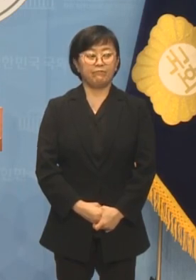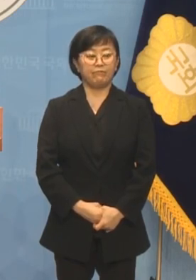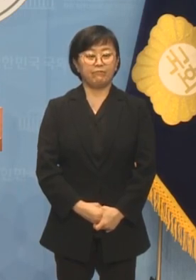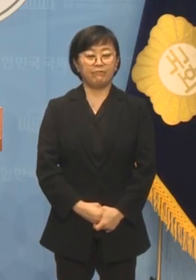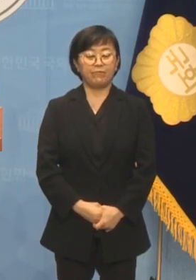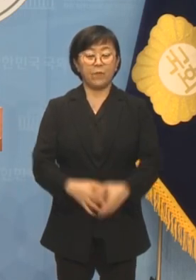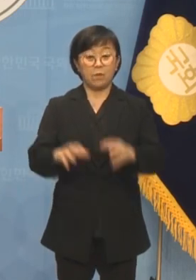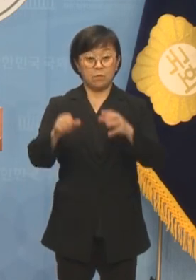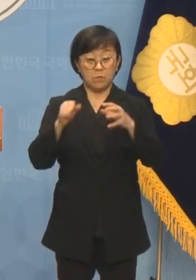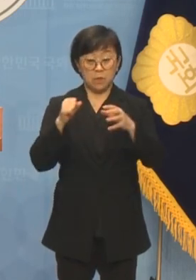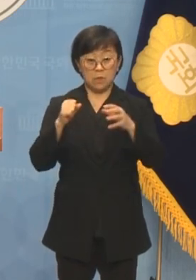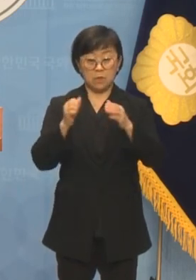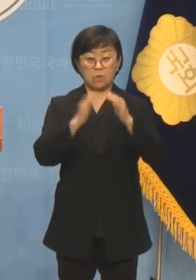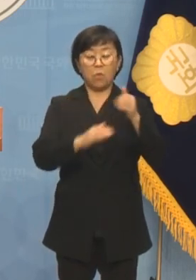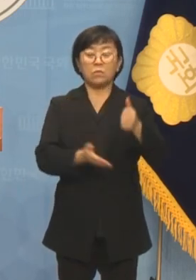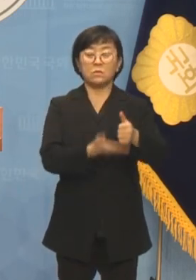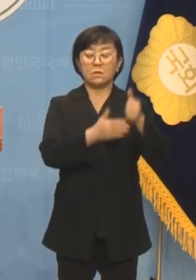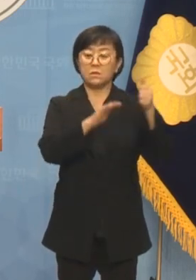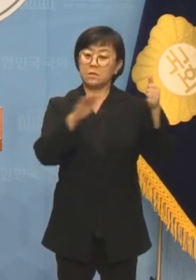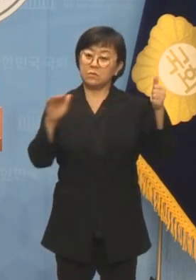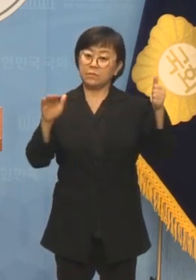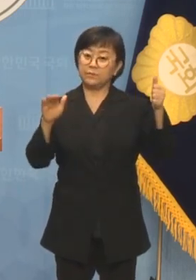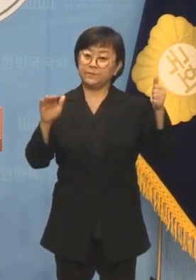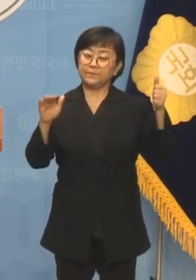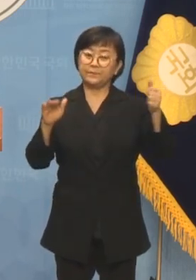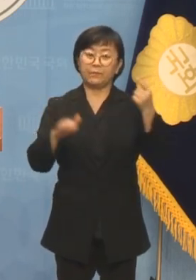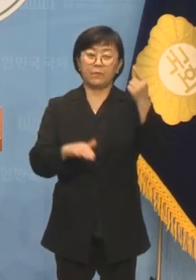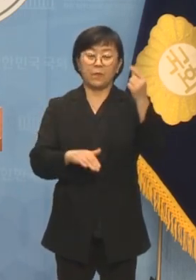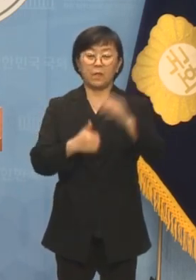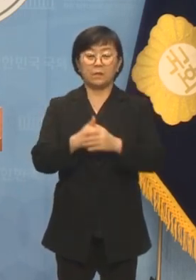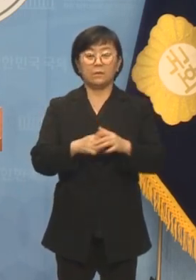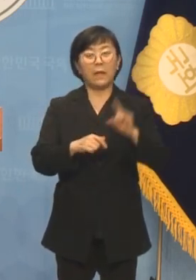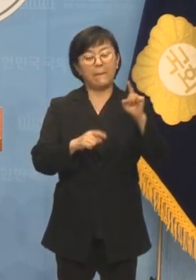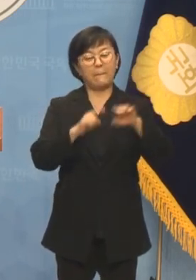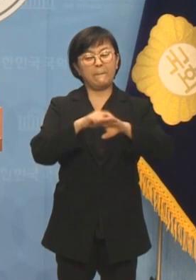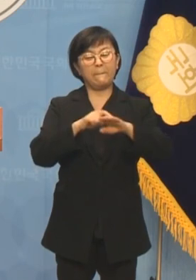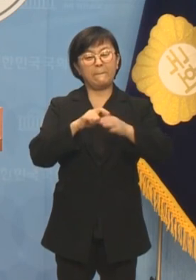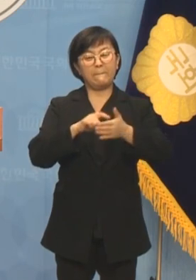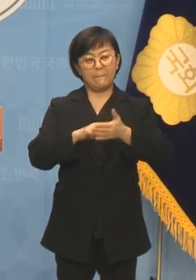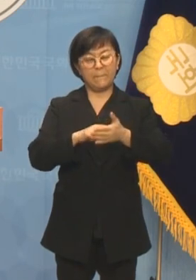국민의힘의 공천기준은 1. 편단심입니까?